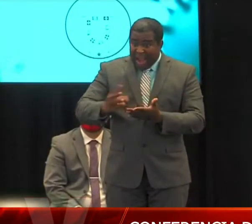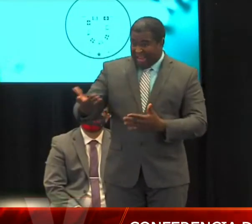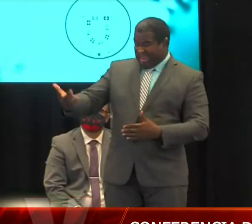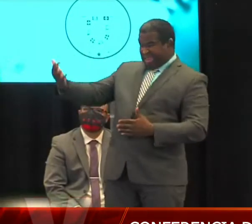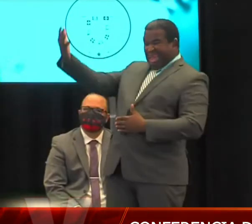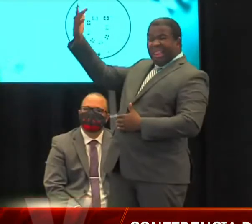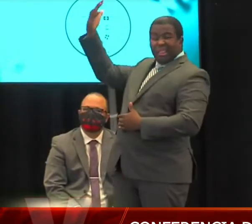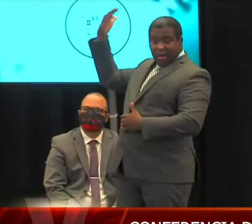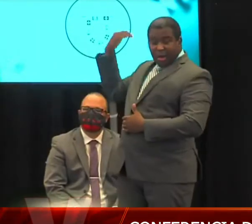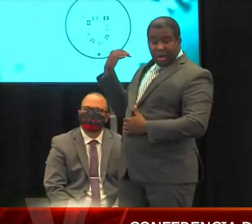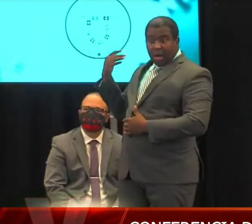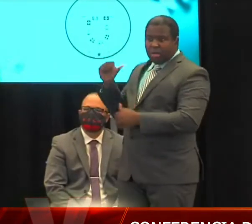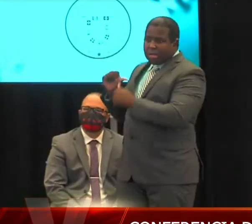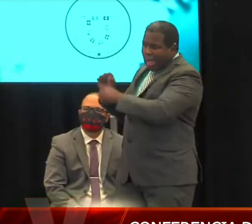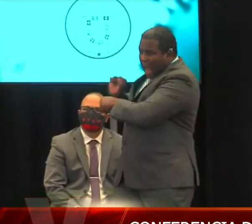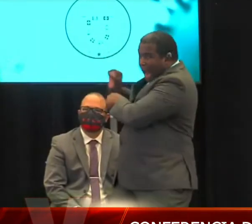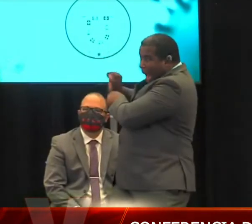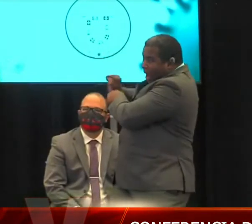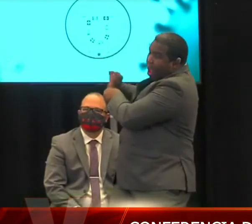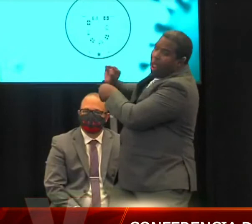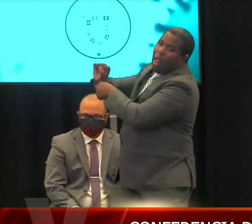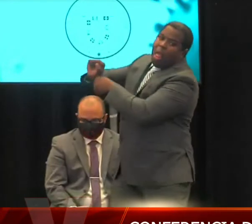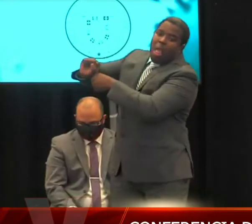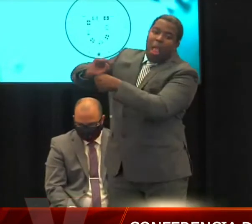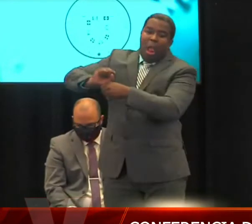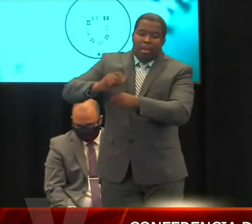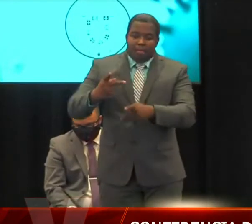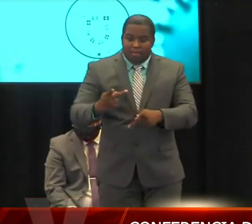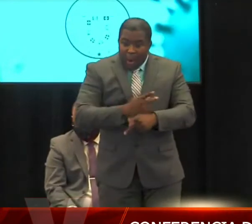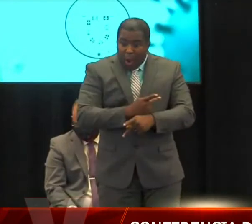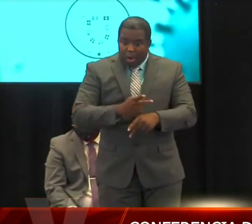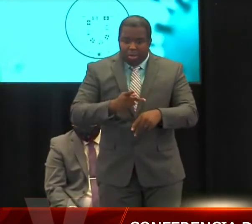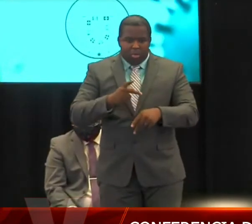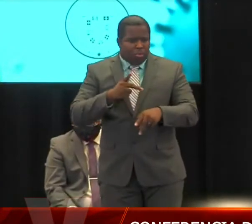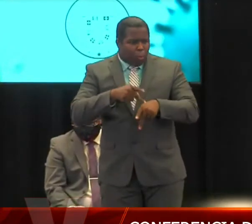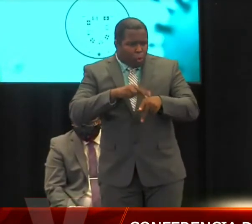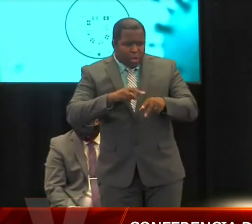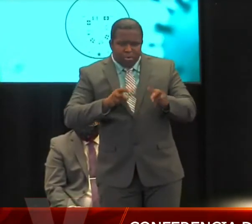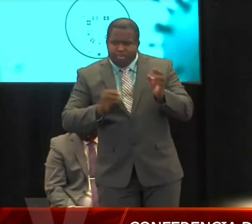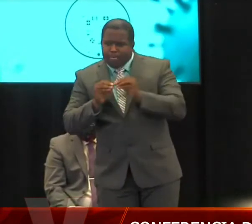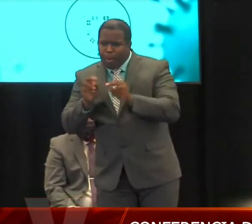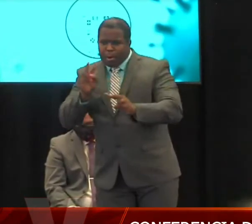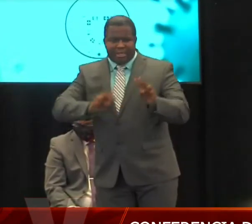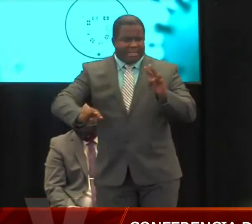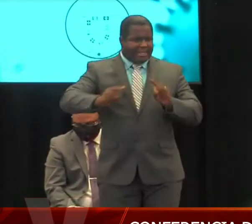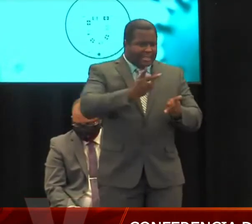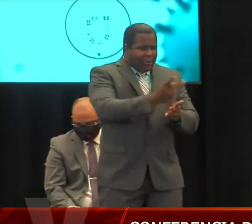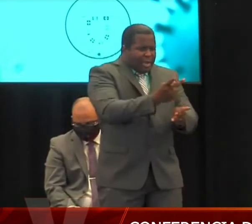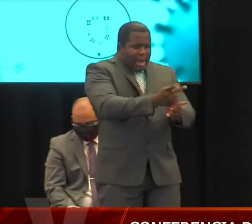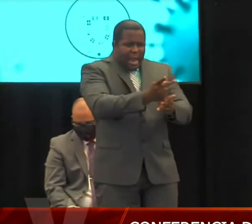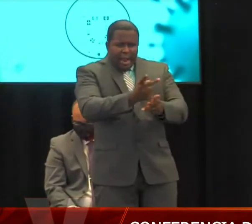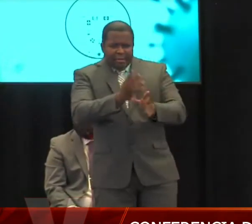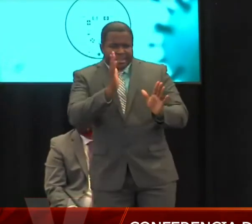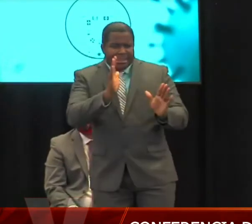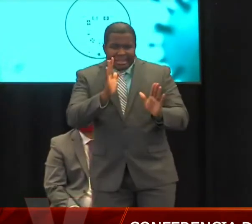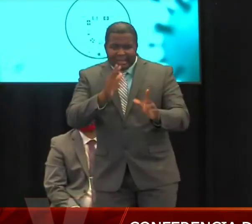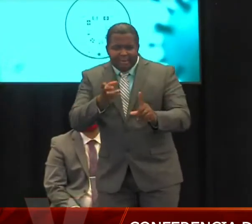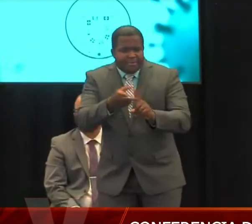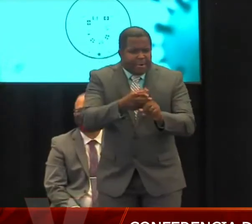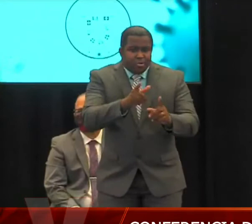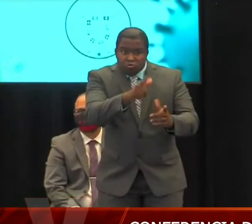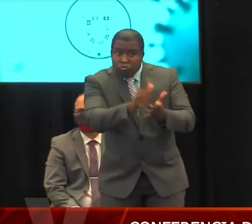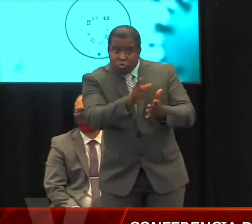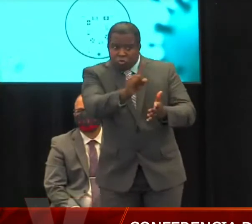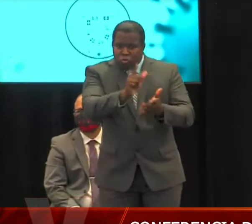en todos los procesos, que cuestionan que se están haciendo las cosas conforme a orden y ley, primero que nada, y de forma científica, debería llegar al